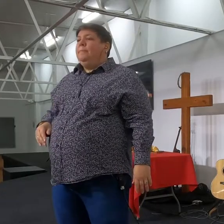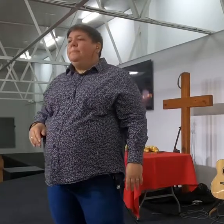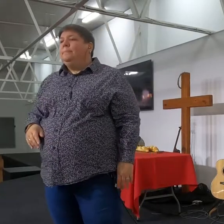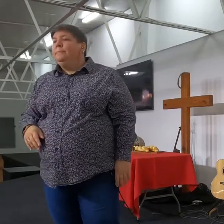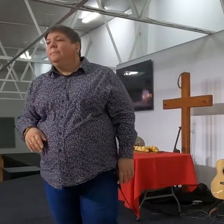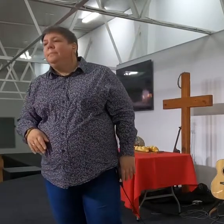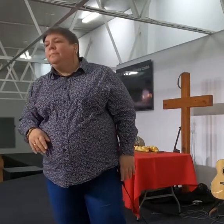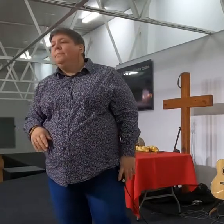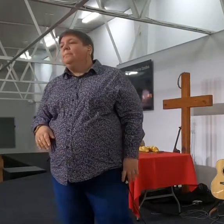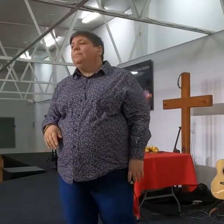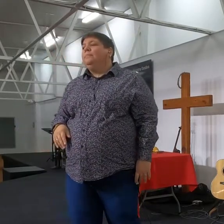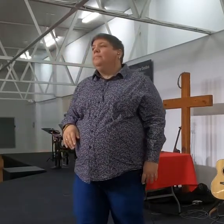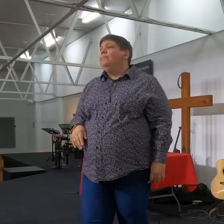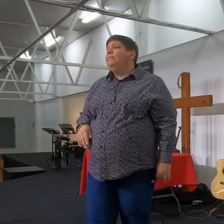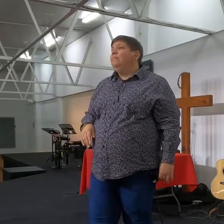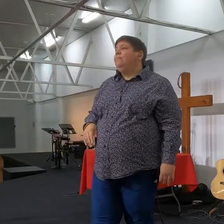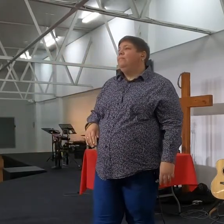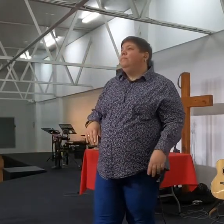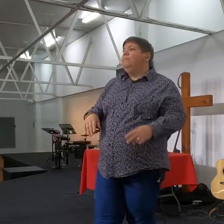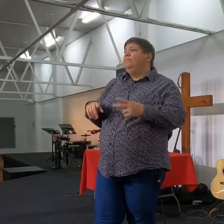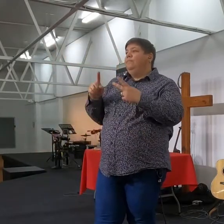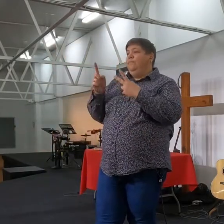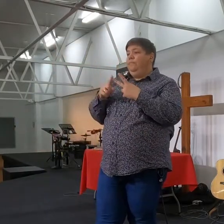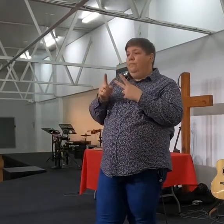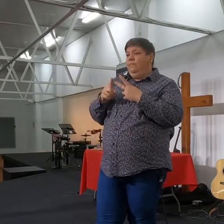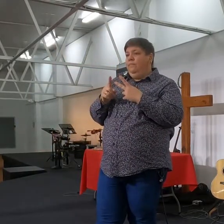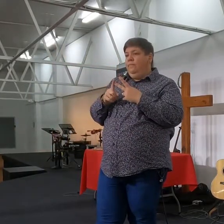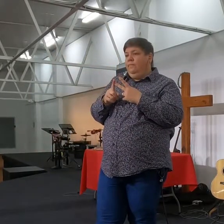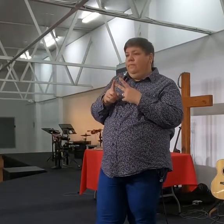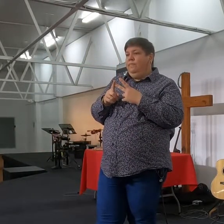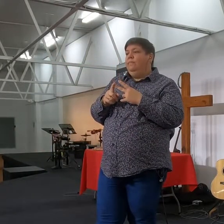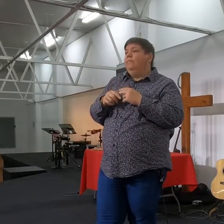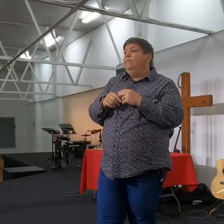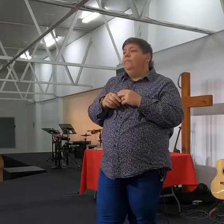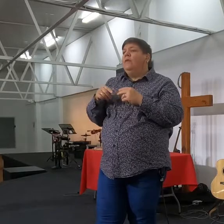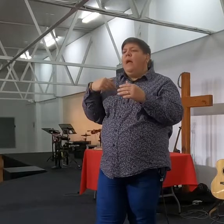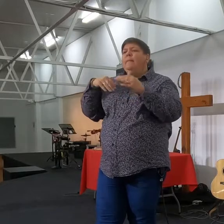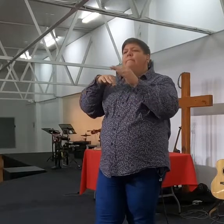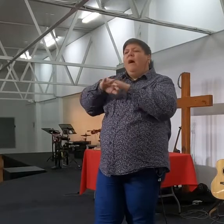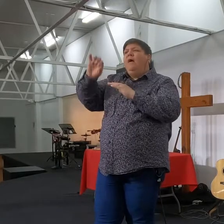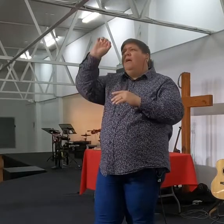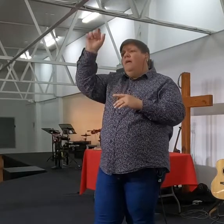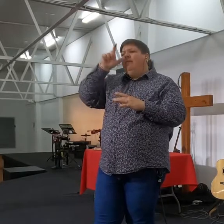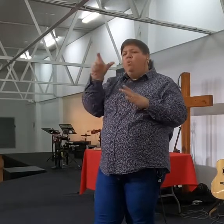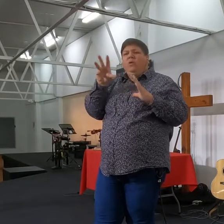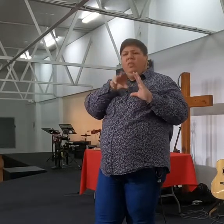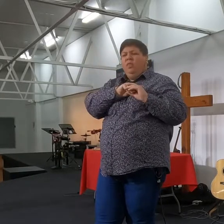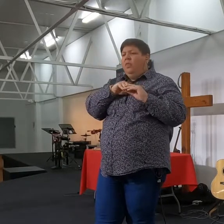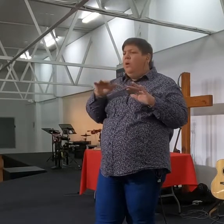ka, nummer, nummer twee, stap nummer twee, hoe berik die woord van die Heere, in my haar? Wel, dierom dit te,